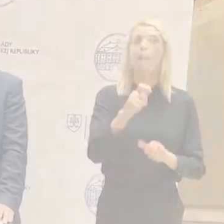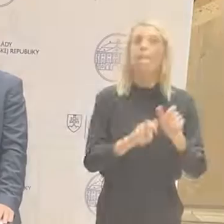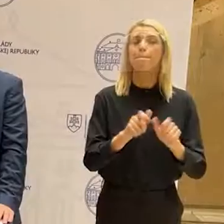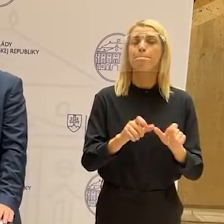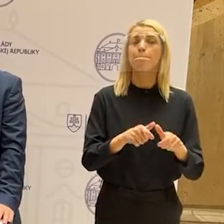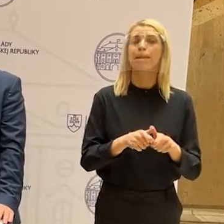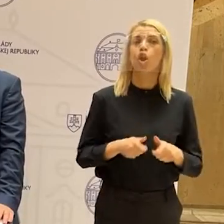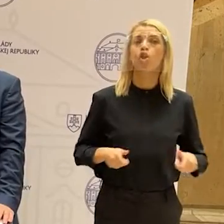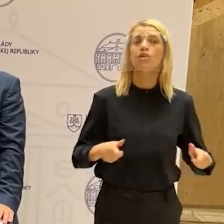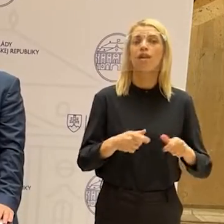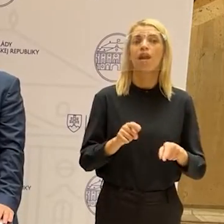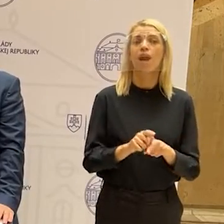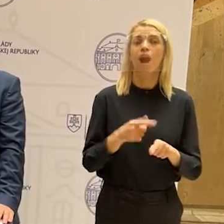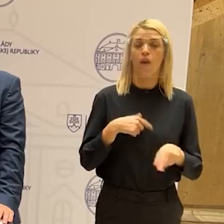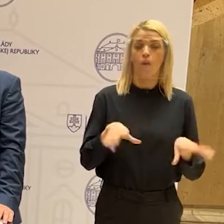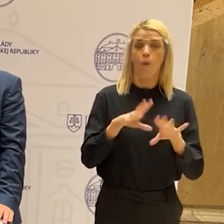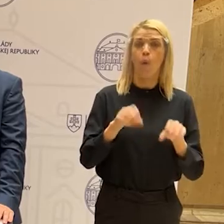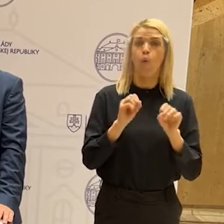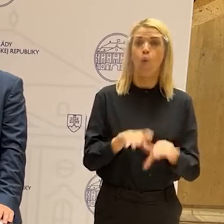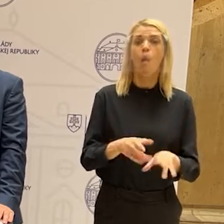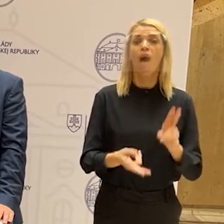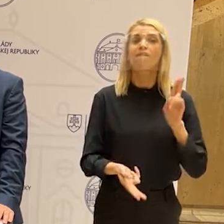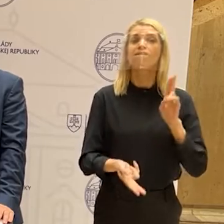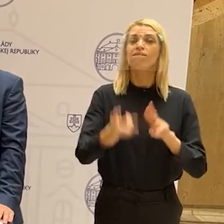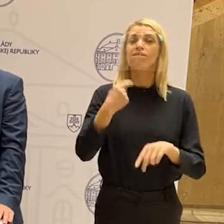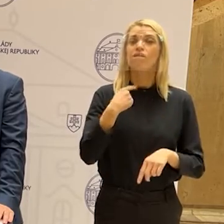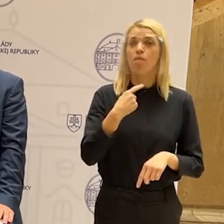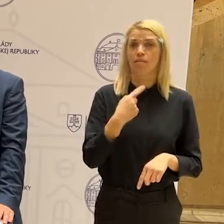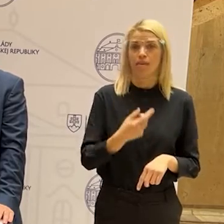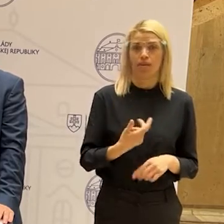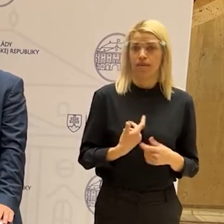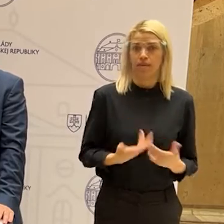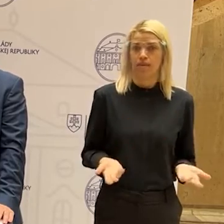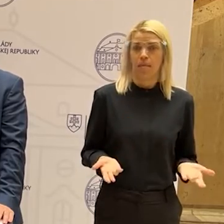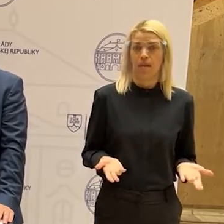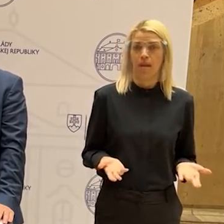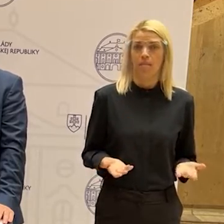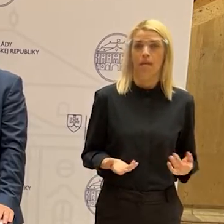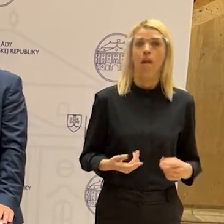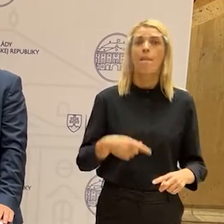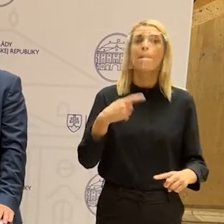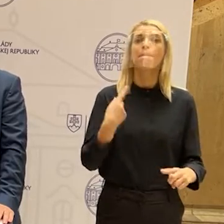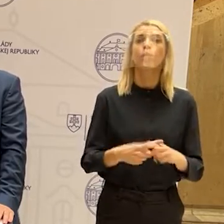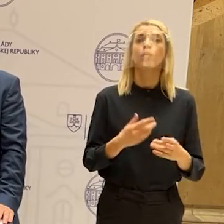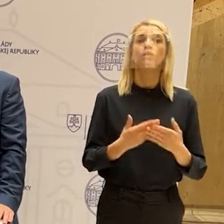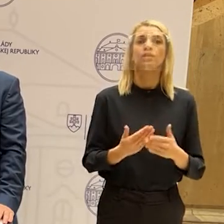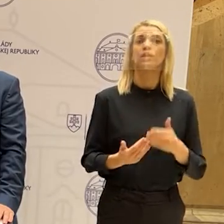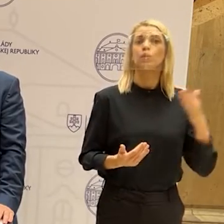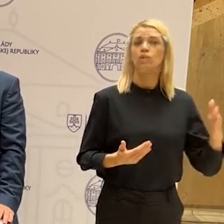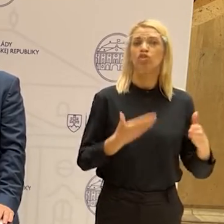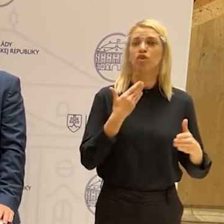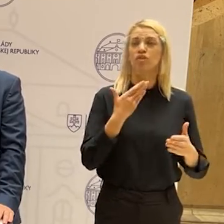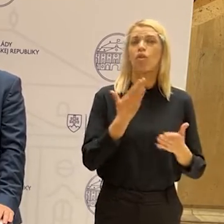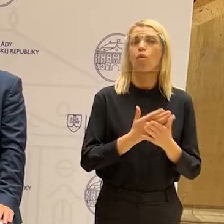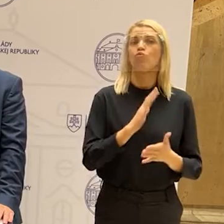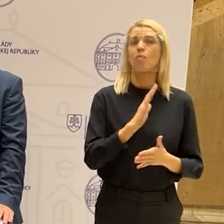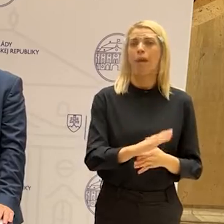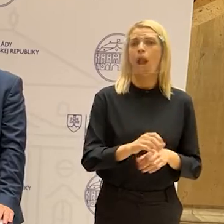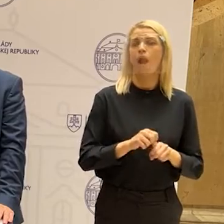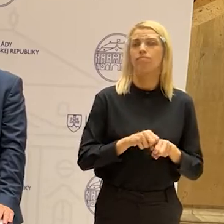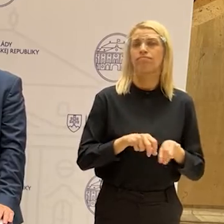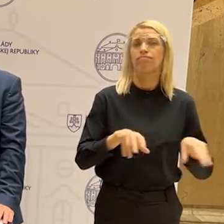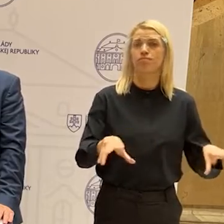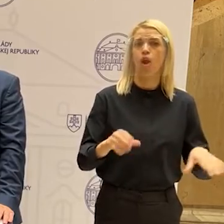Nemáme v rukách kryštálovú guľu. Nemáme tu ani takú mieru Omikronu, ako už má susedná Česká republika. Čiže